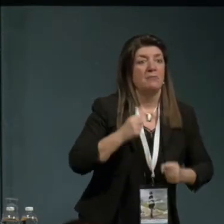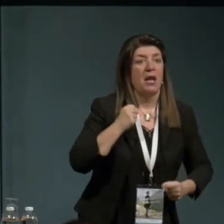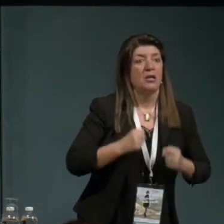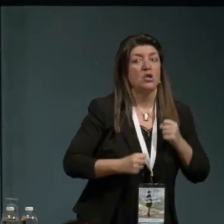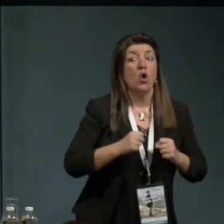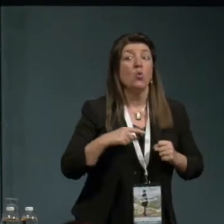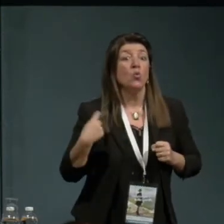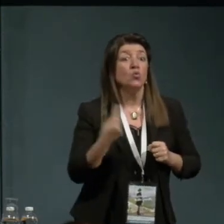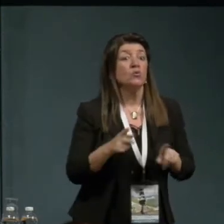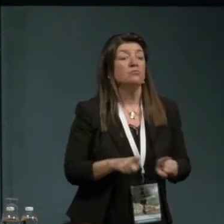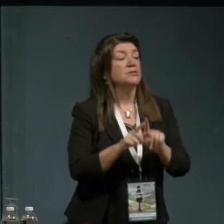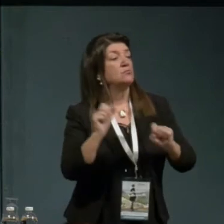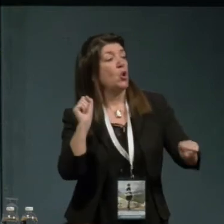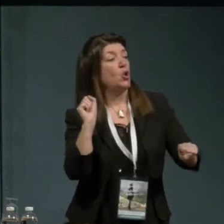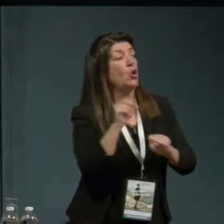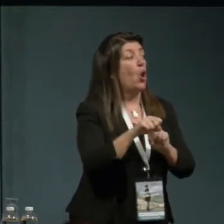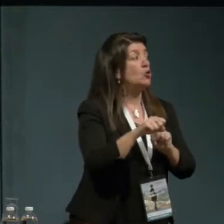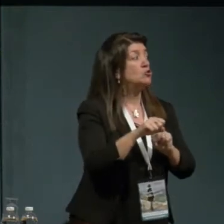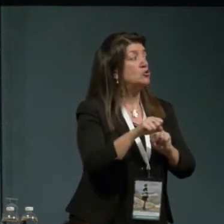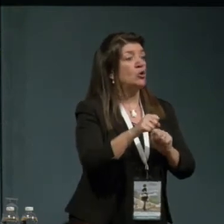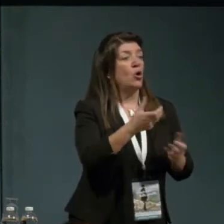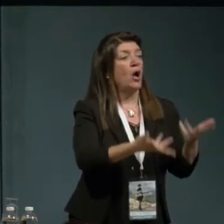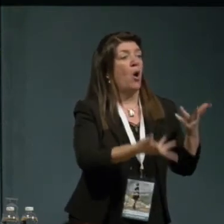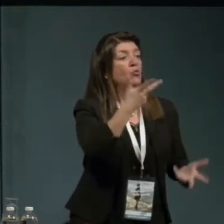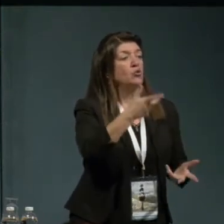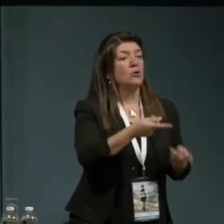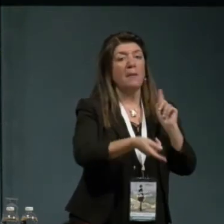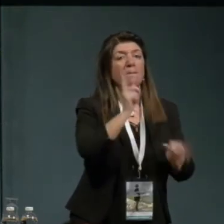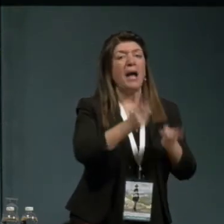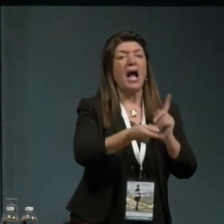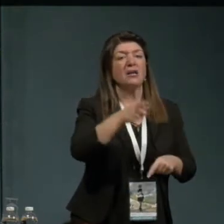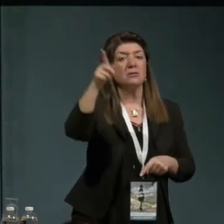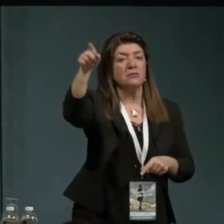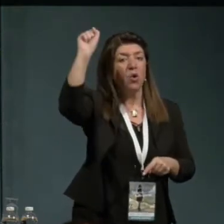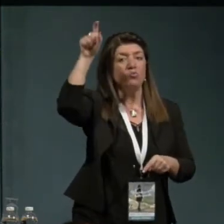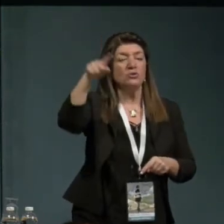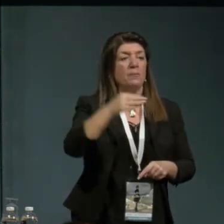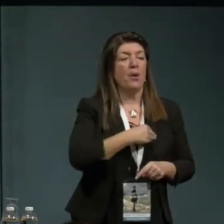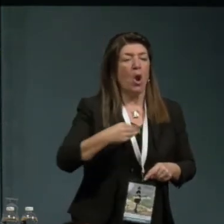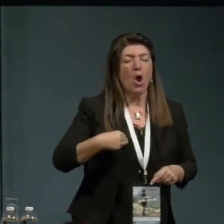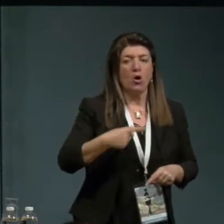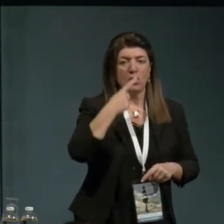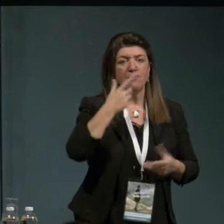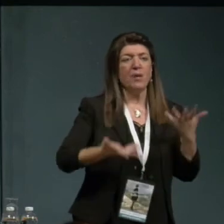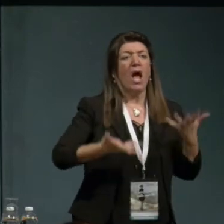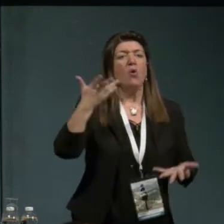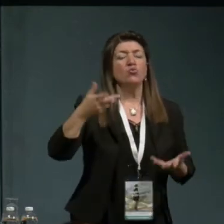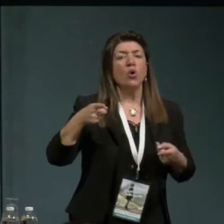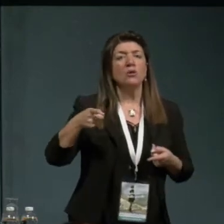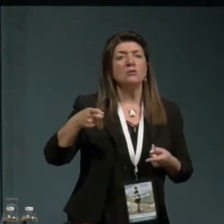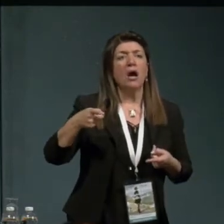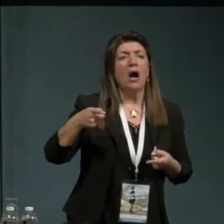autorità del partito in Polonia del partito comunista autorità dell'evitatura